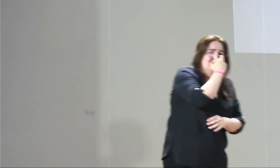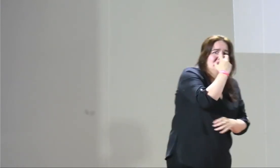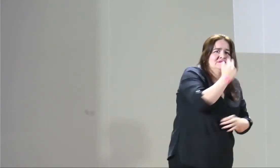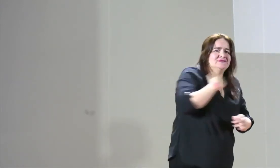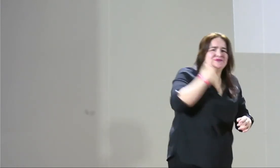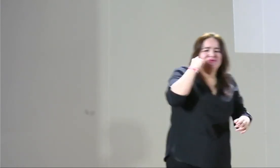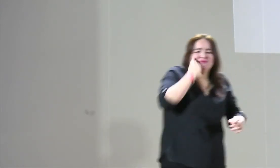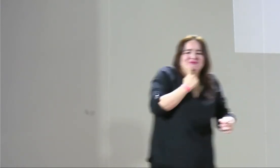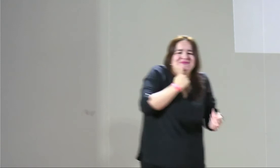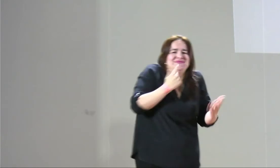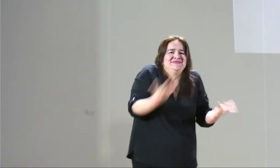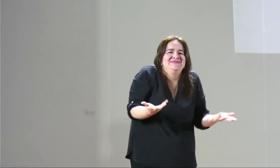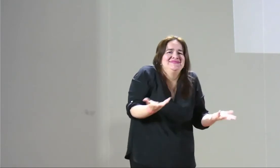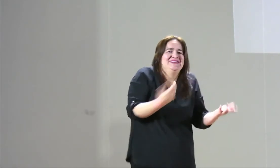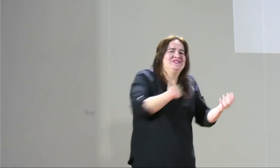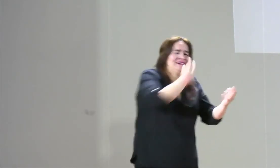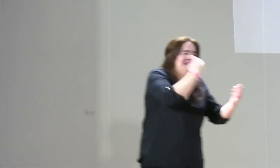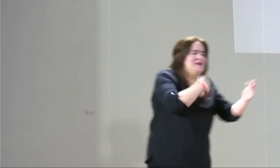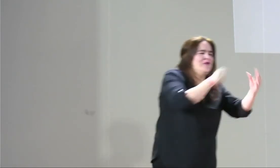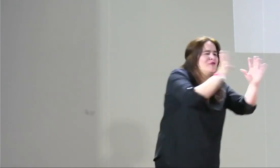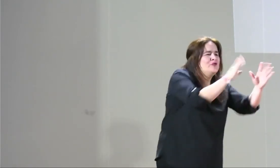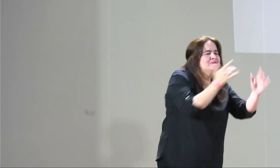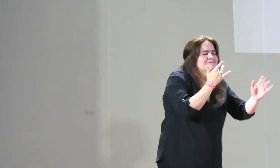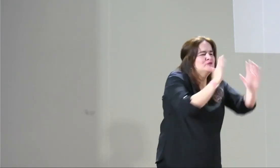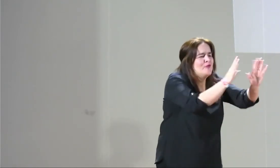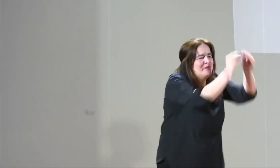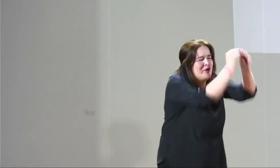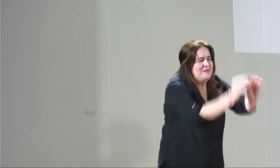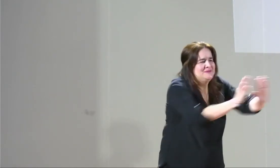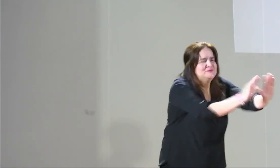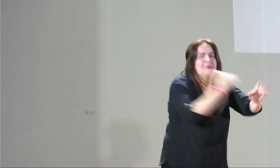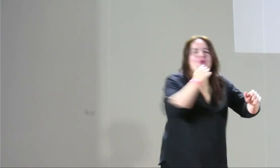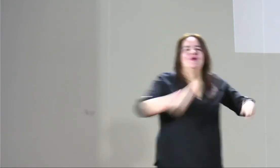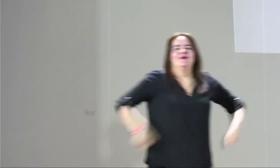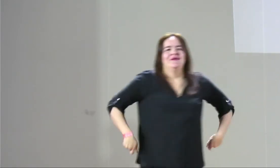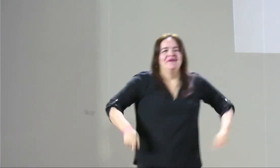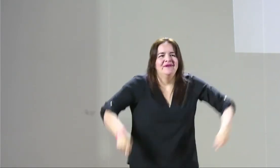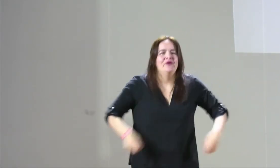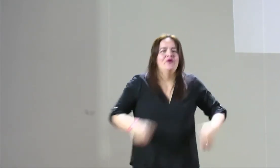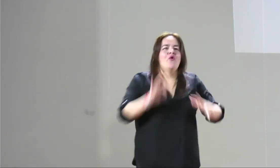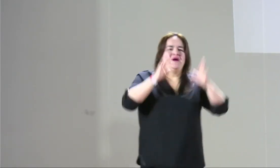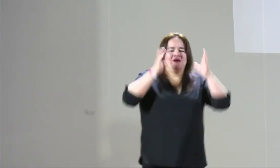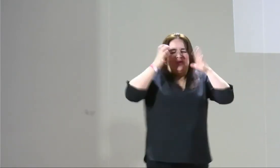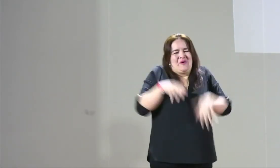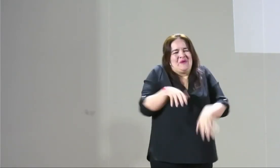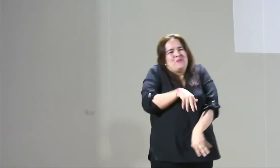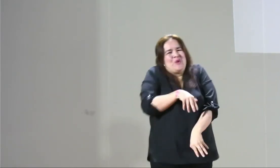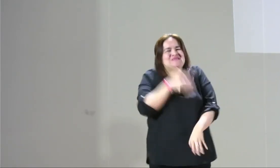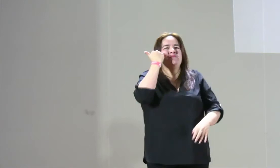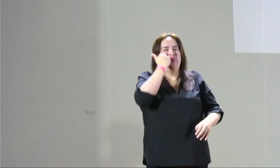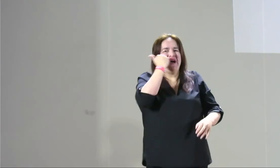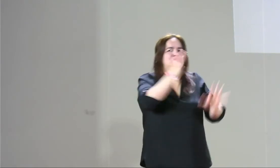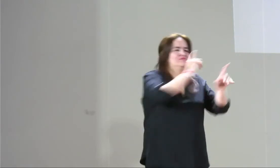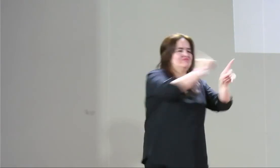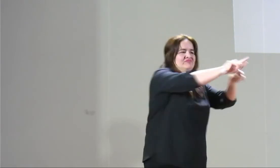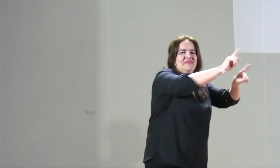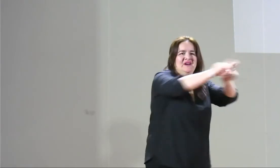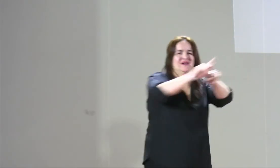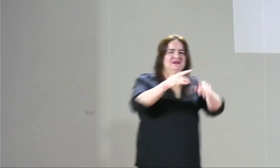recurso es el mismo. Entonces, yo no puedo pensar que una persona con discapacidad visual se piense y se sienta y tenga las mismas necesidades que una mujer con